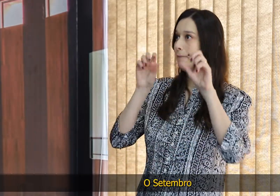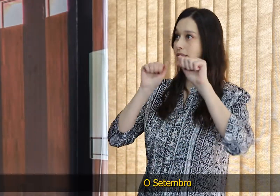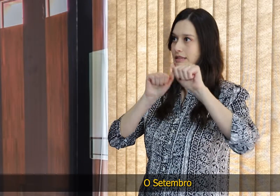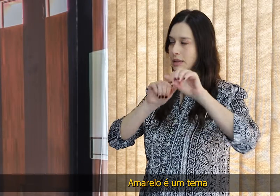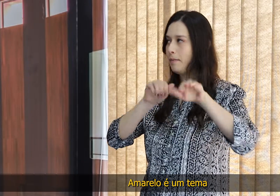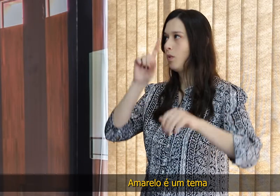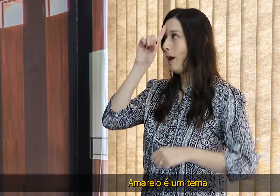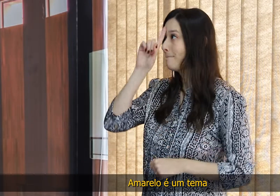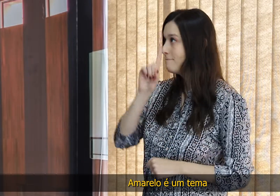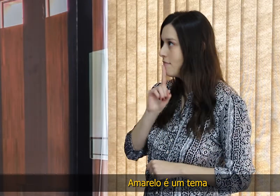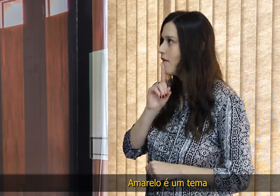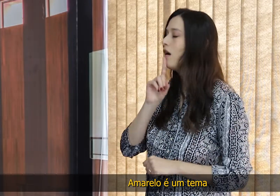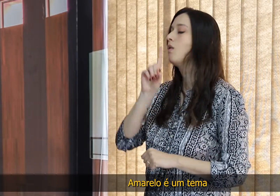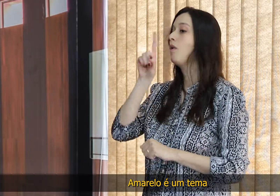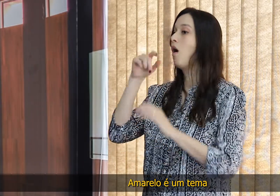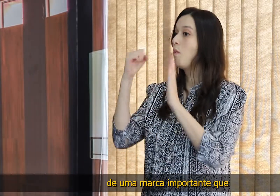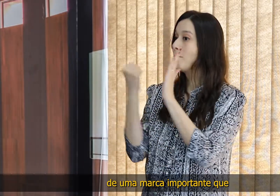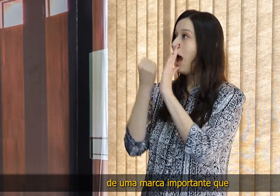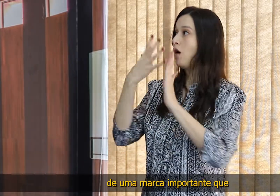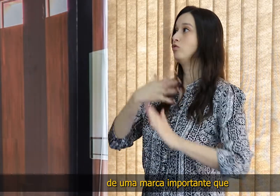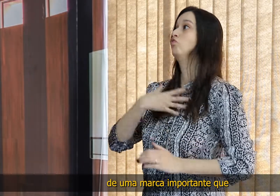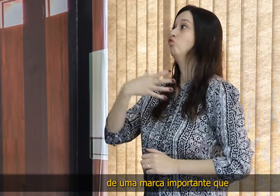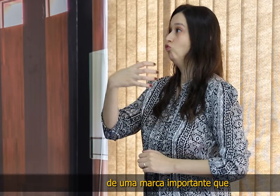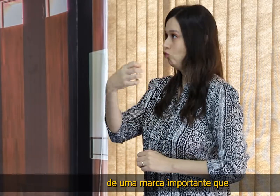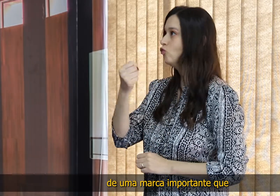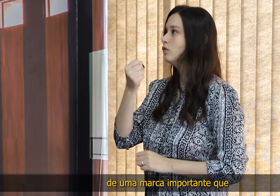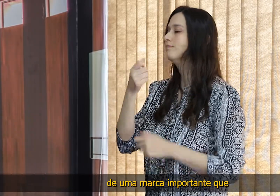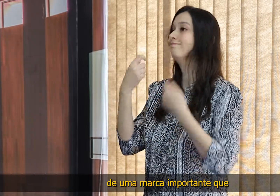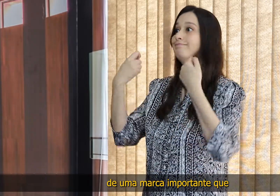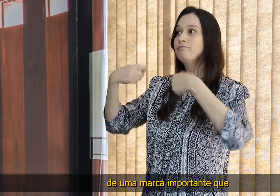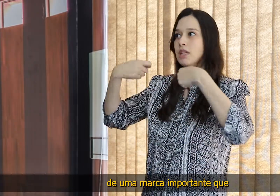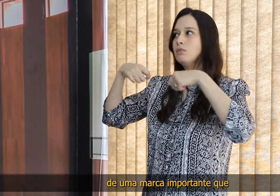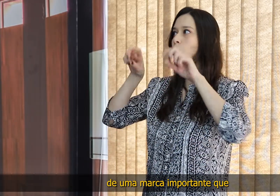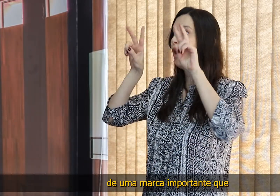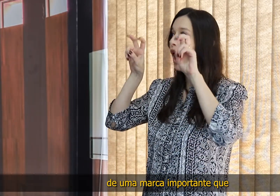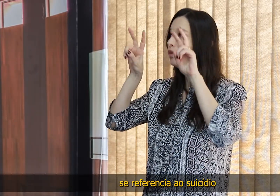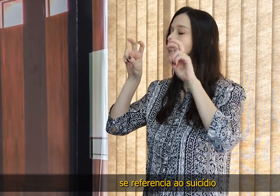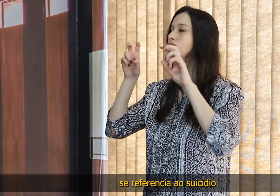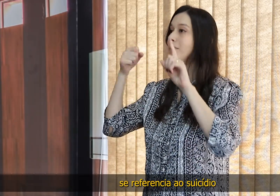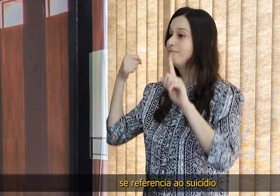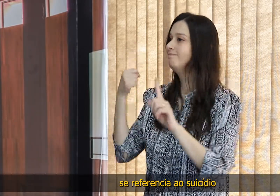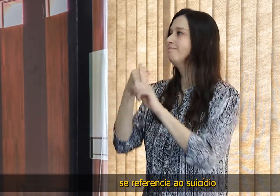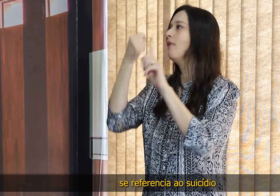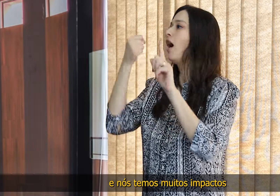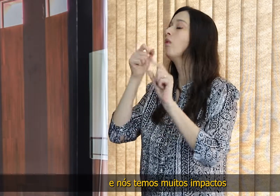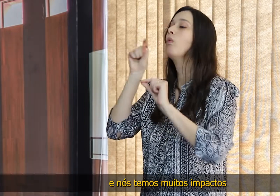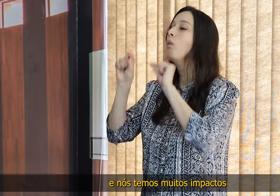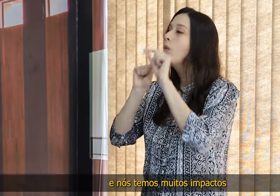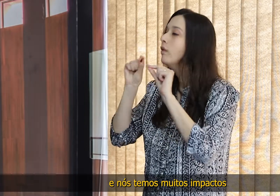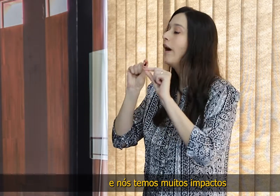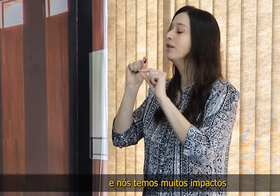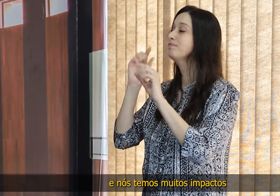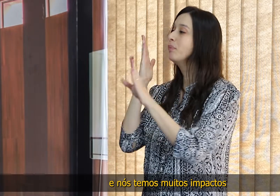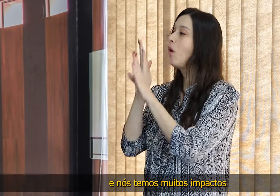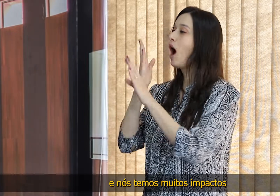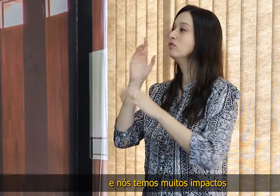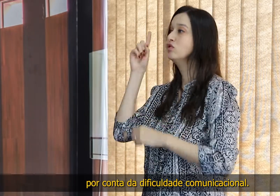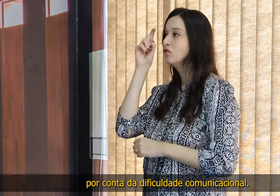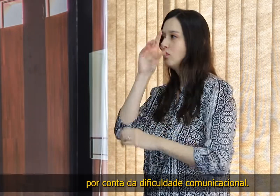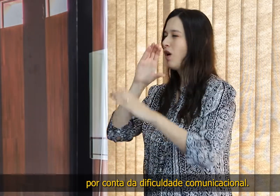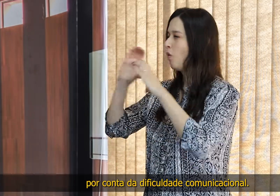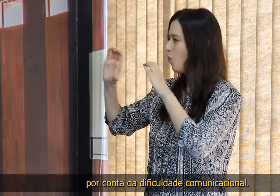O Setembro Amarelo é um tema de uma marca importante que se referencia ao suicídio. E nós temos muitos